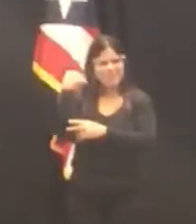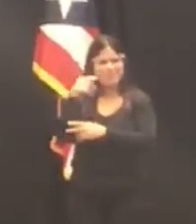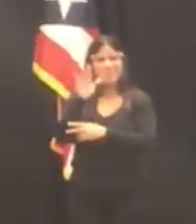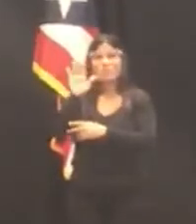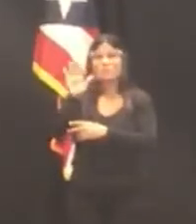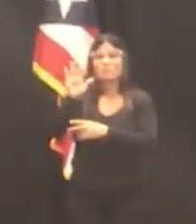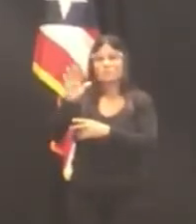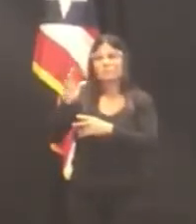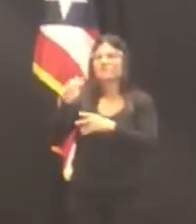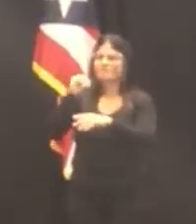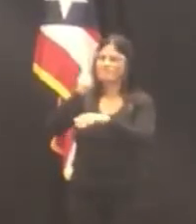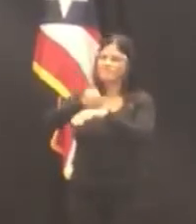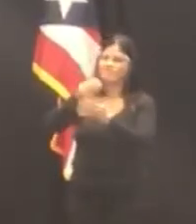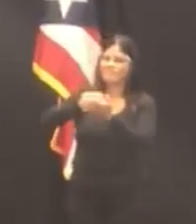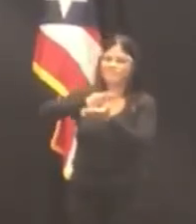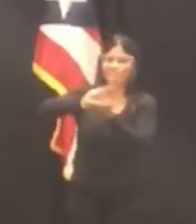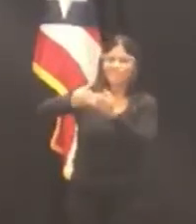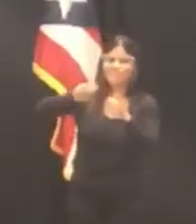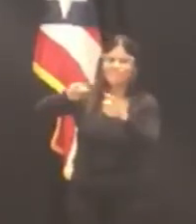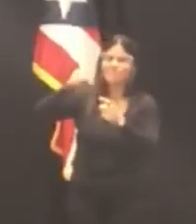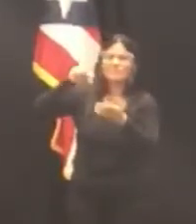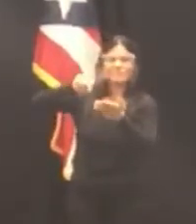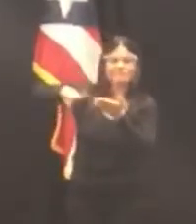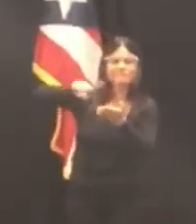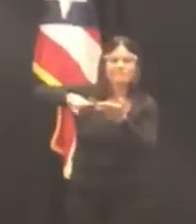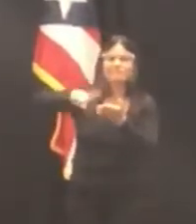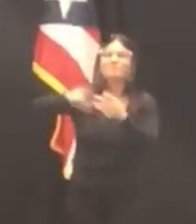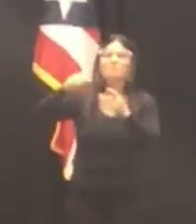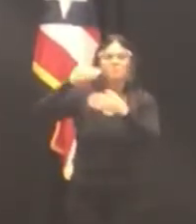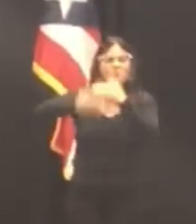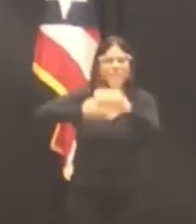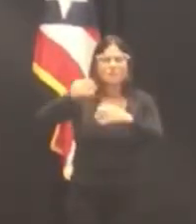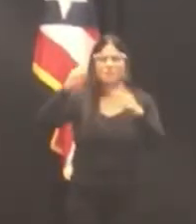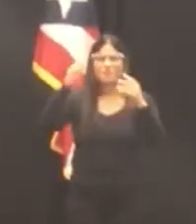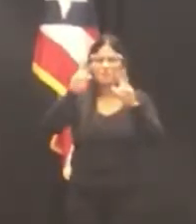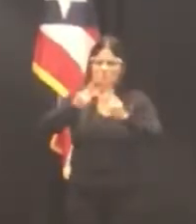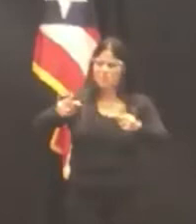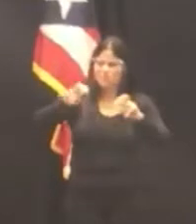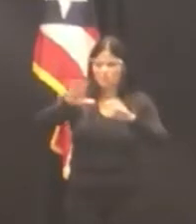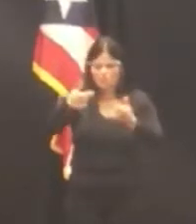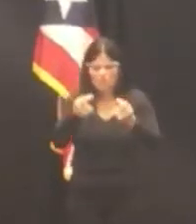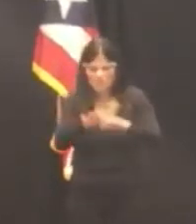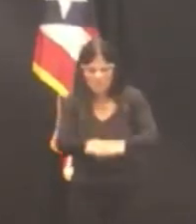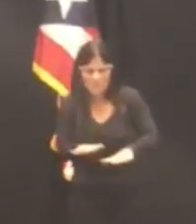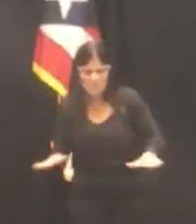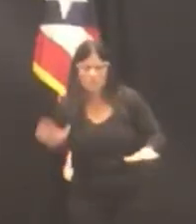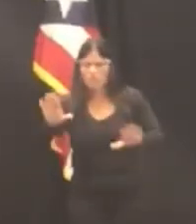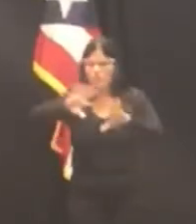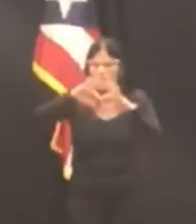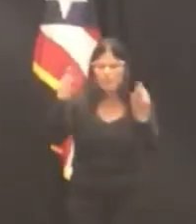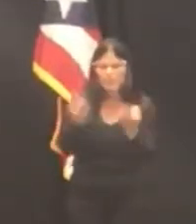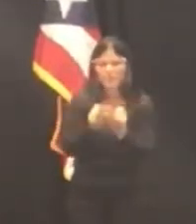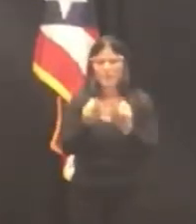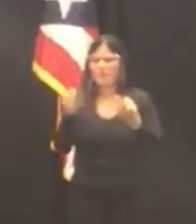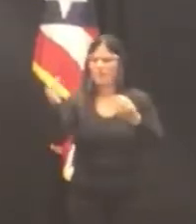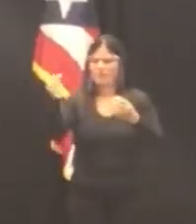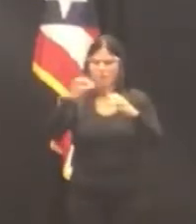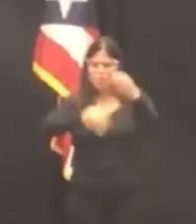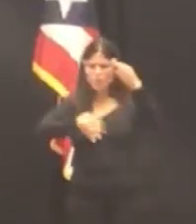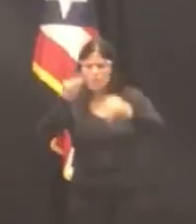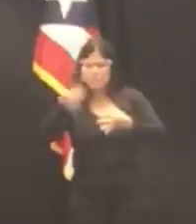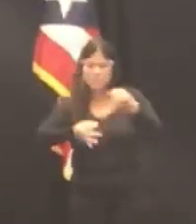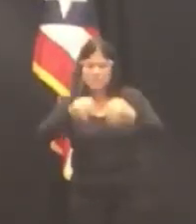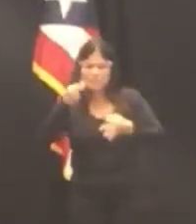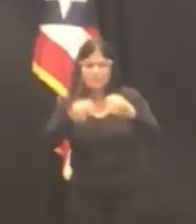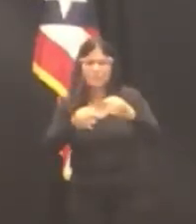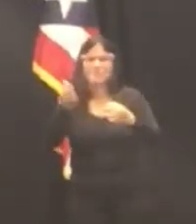de Investigaciones y Procesamiento para los asuntos de menores y familia del Departamento de Justicia. En